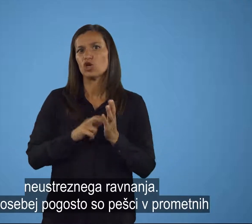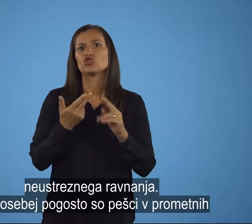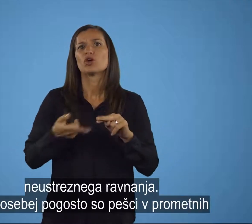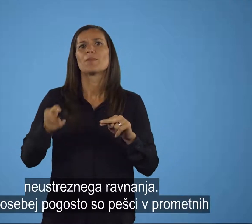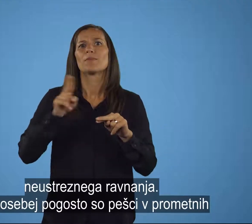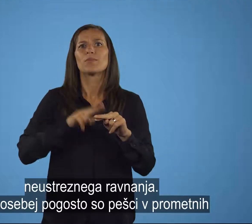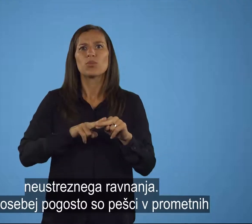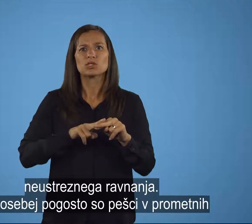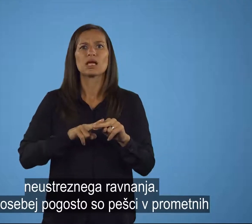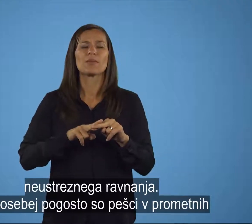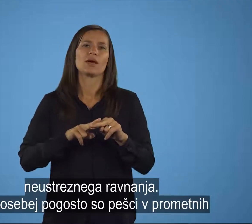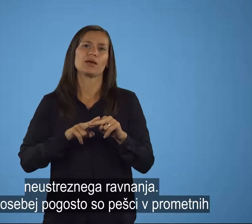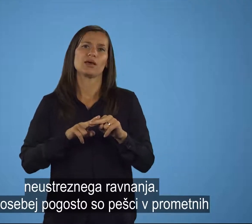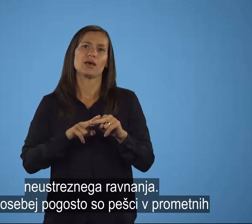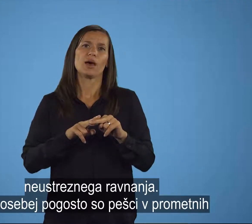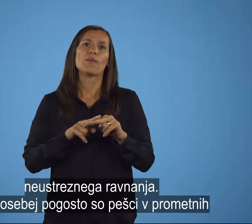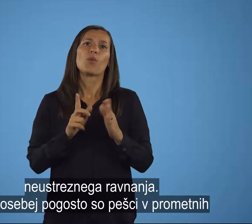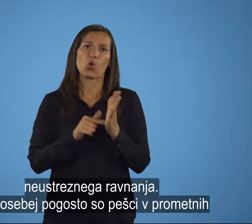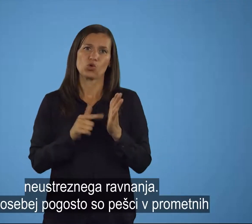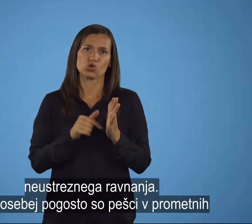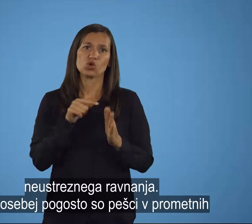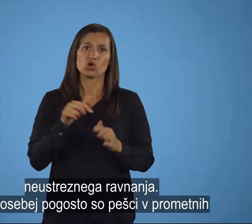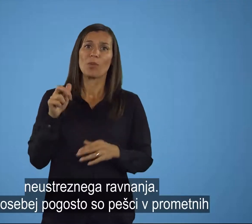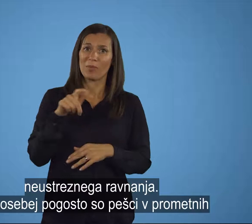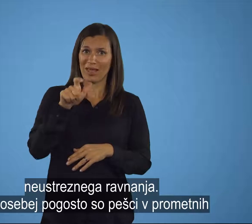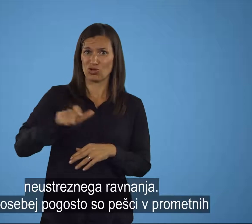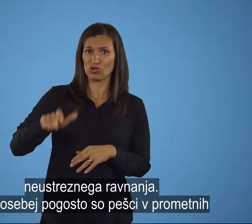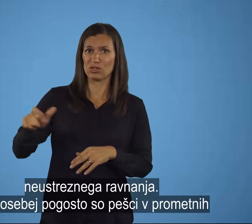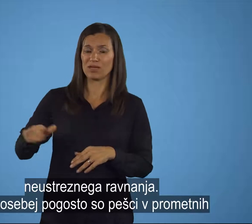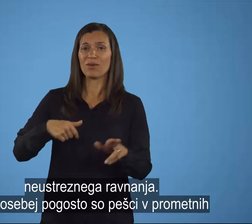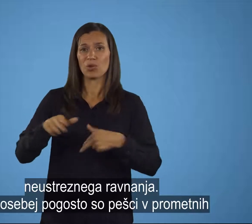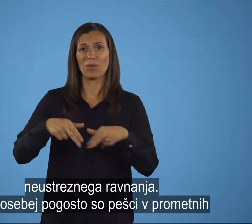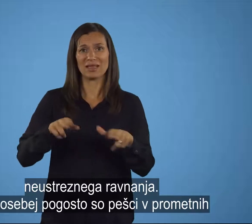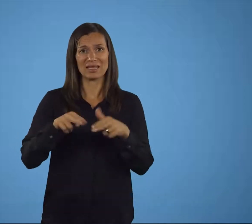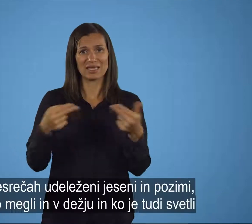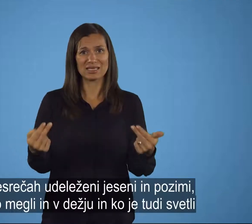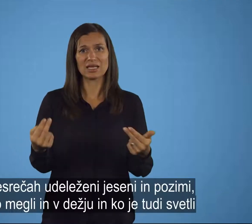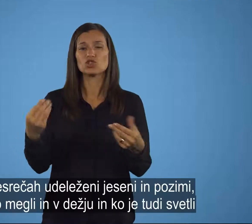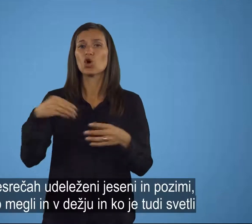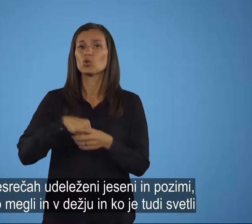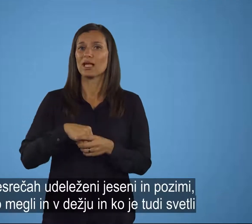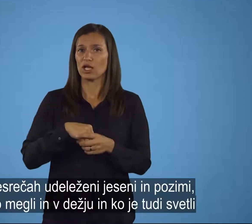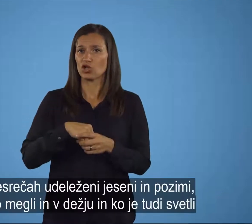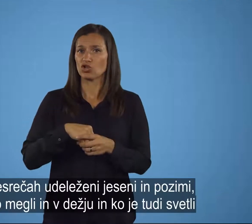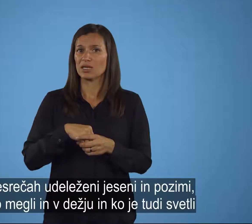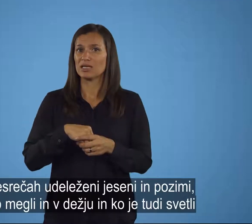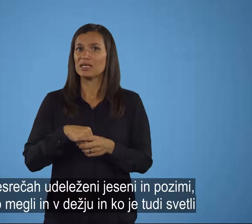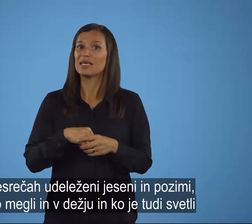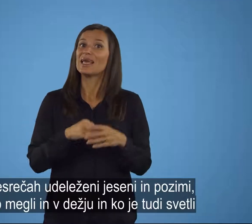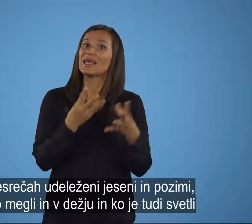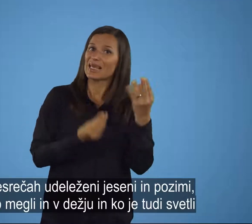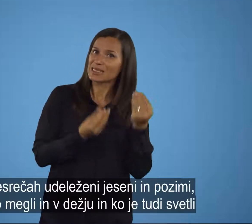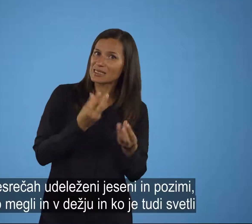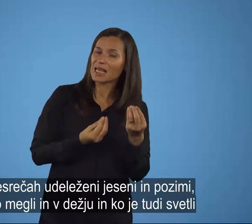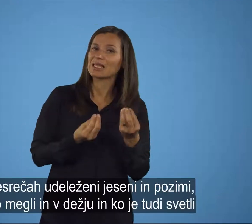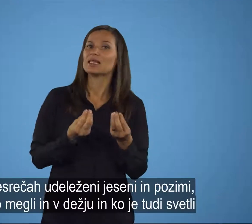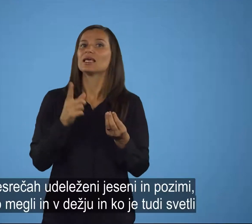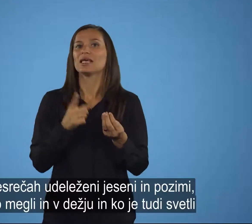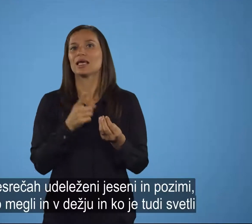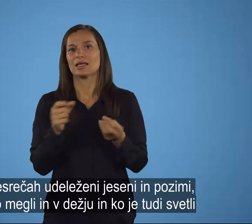Še posebej po gosto so pešci v prometnih nesrečah udeleženi jeseni in pozimi, obmgli in v dežju in